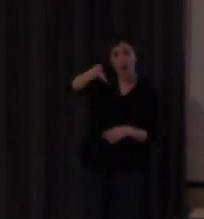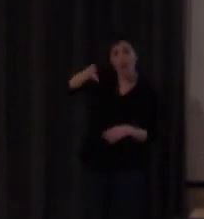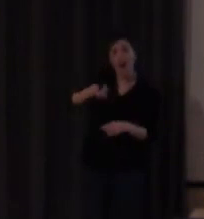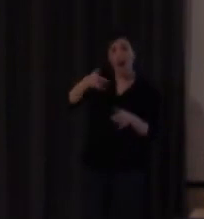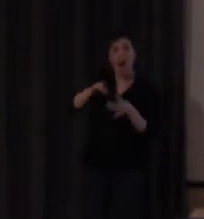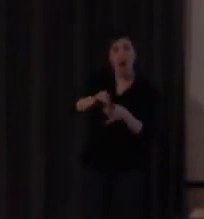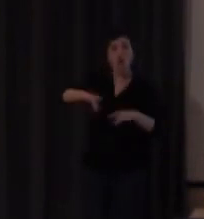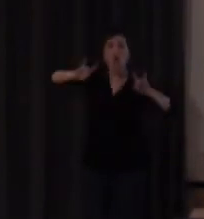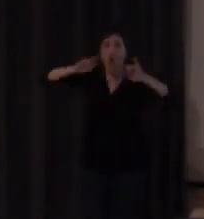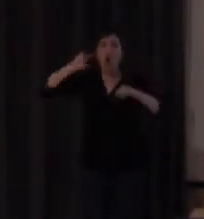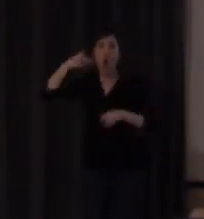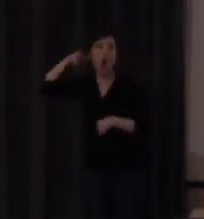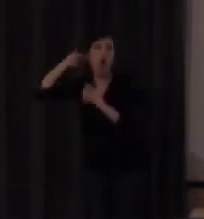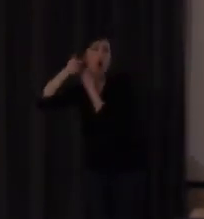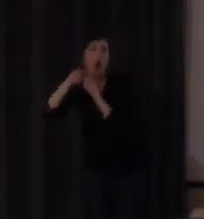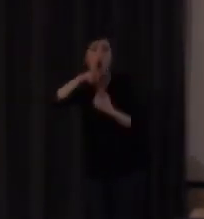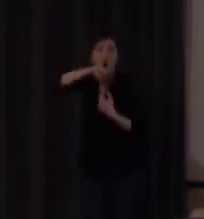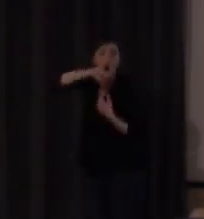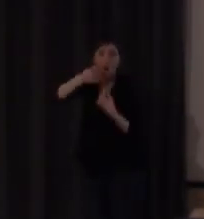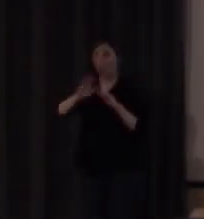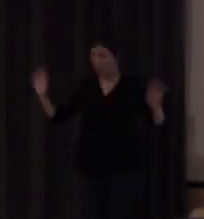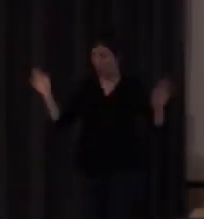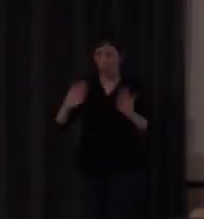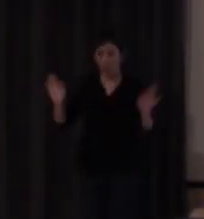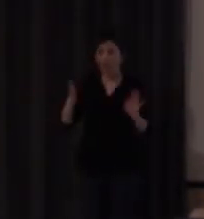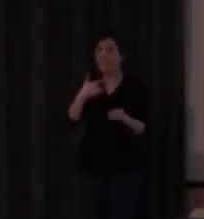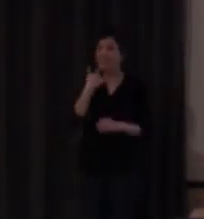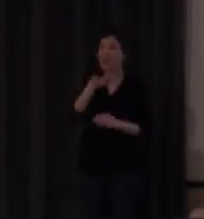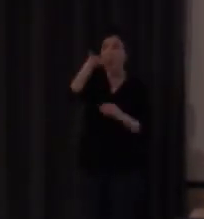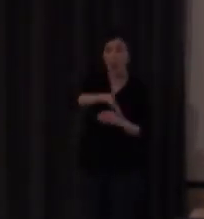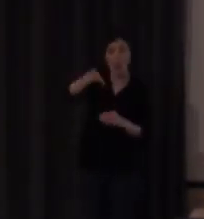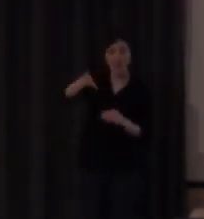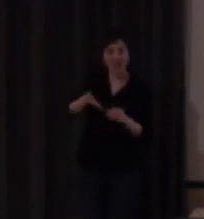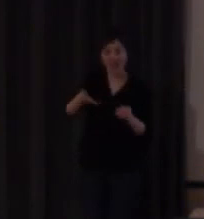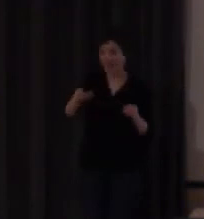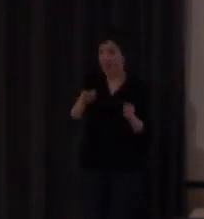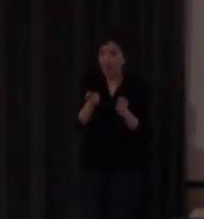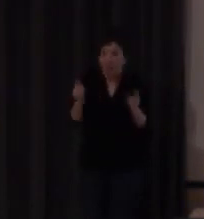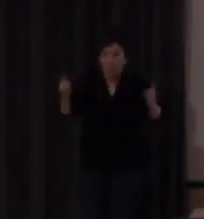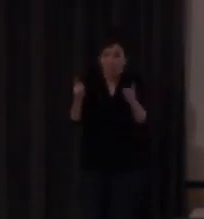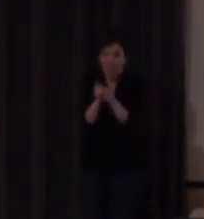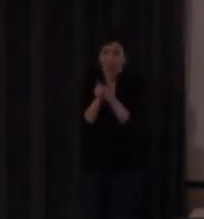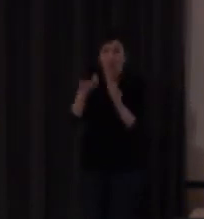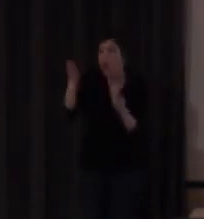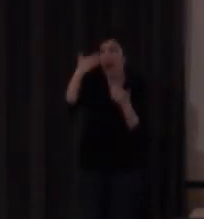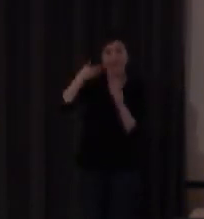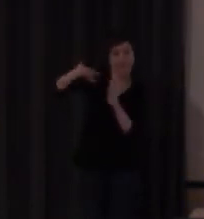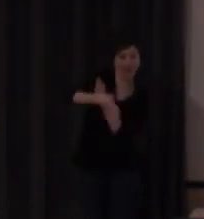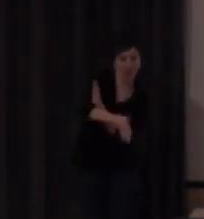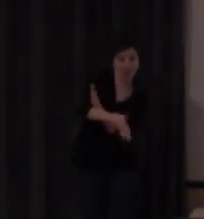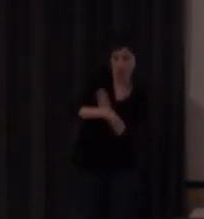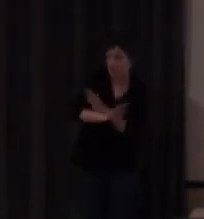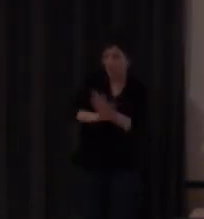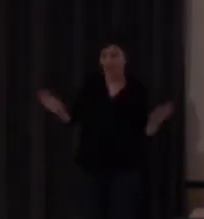sonora no como una unidad carente de significado ¿de acuerdo? puede ser sonora o puede ser visual como lo hemos visto ahora